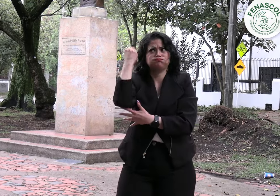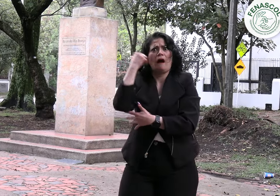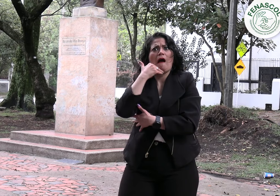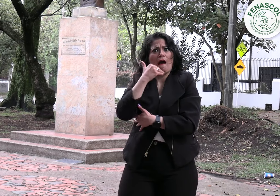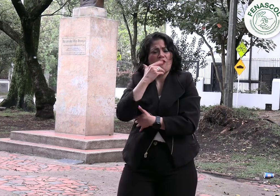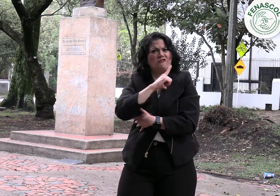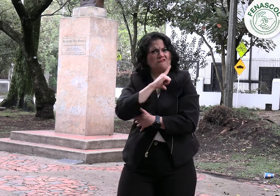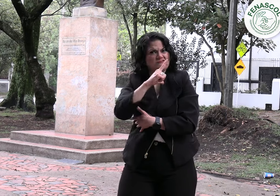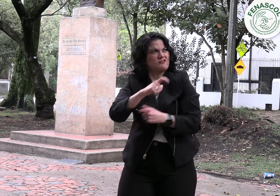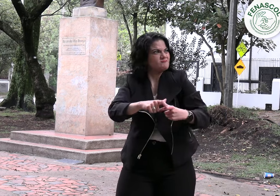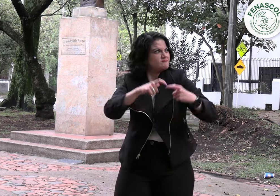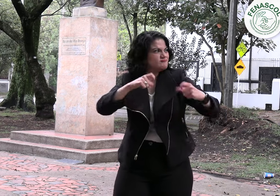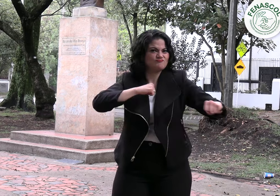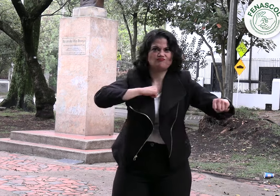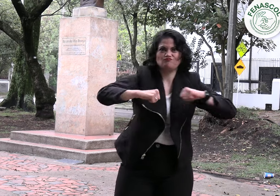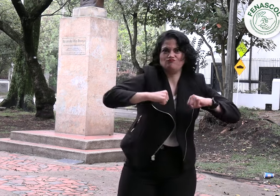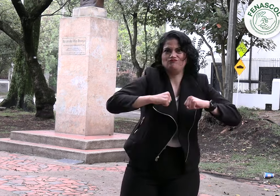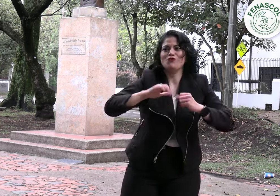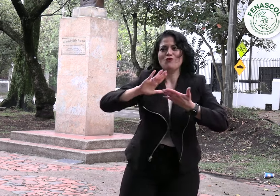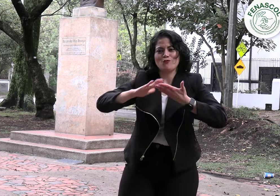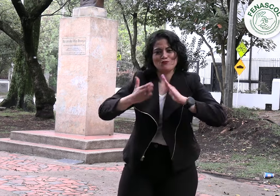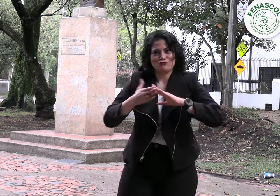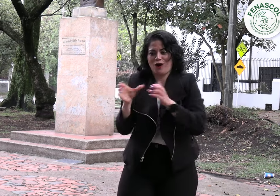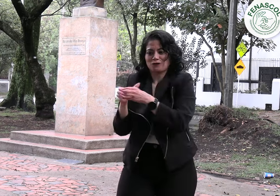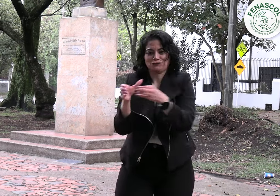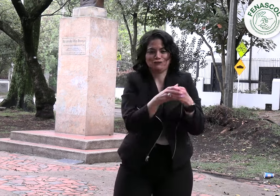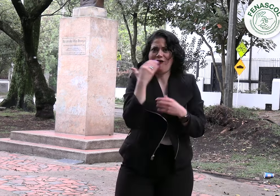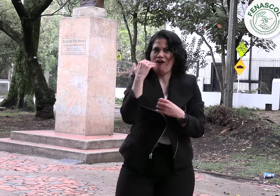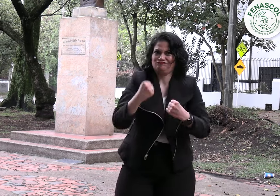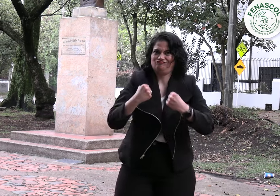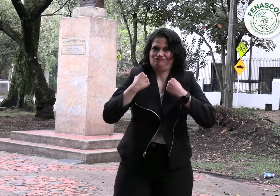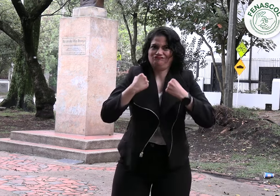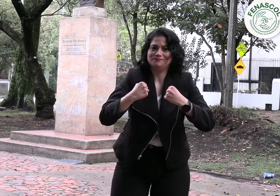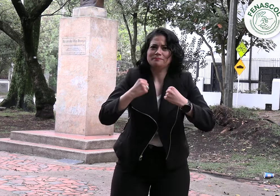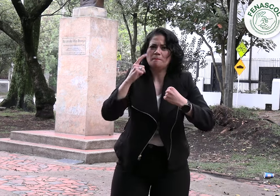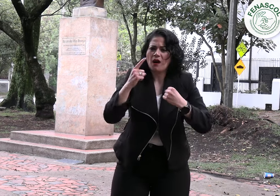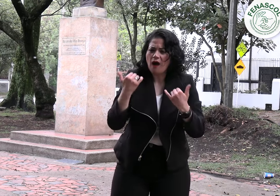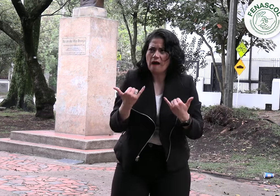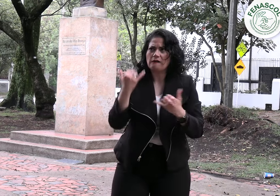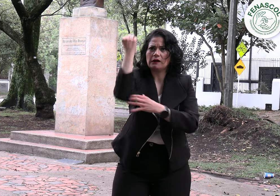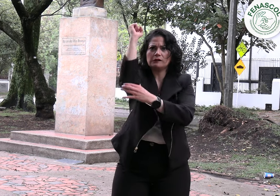ya que se ha evidenciado disminución en el liderazgo femenino en el país.